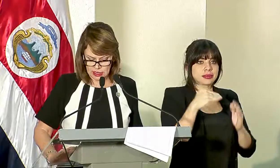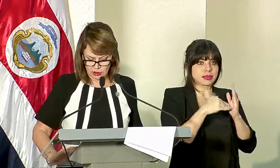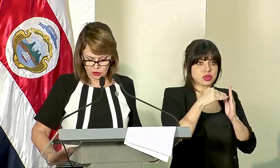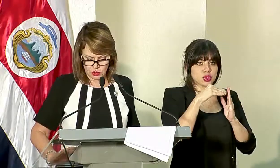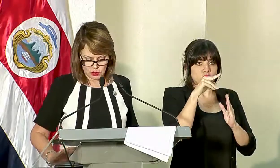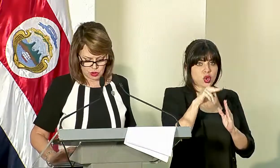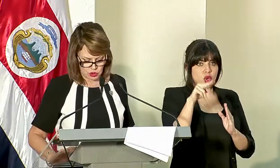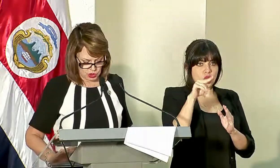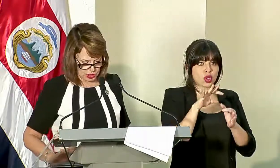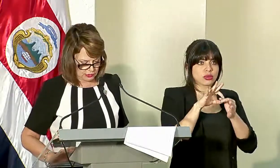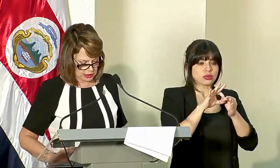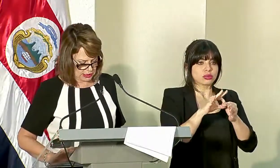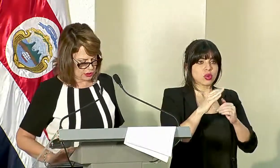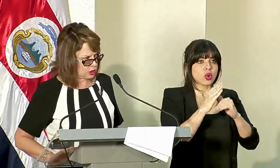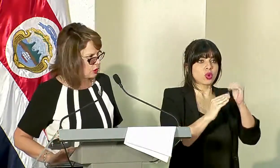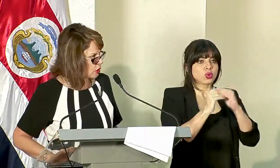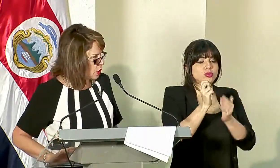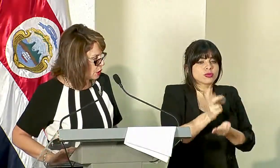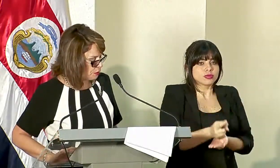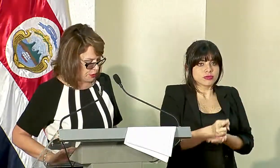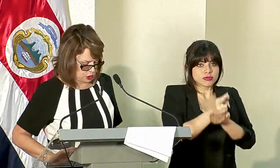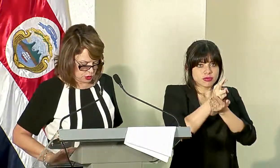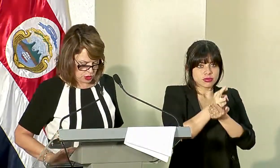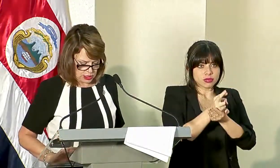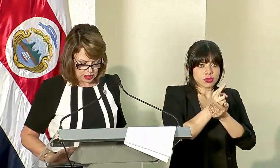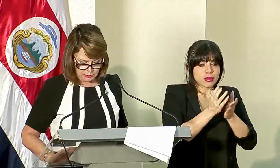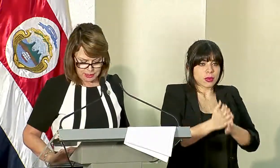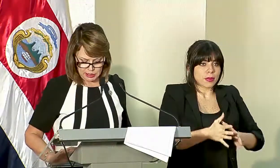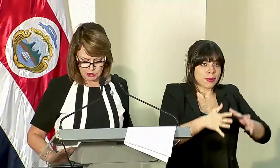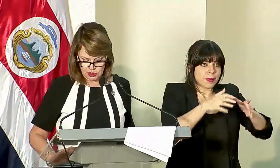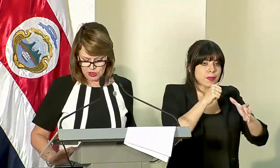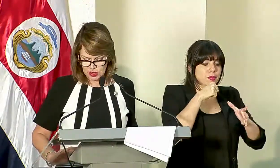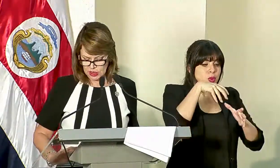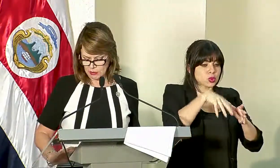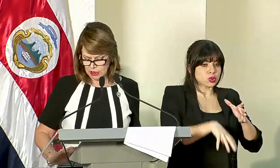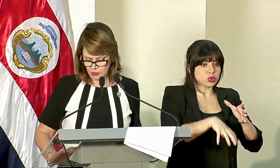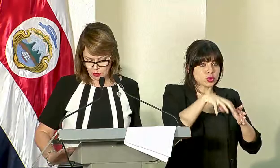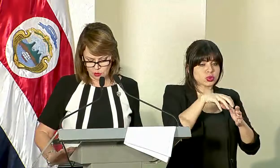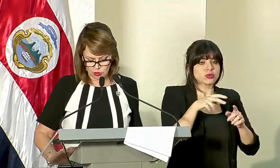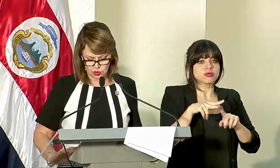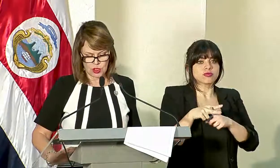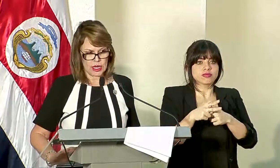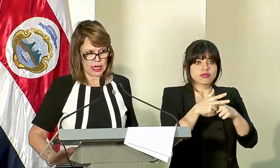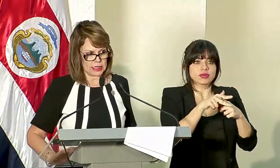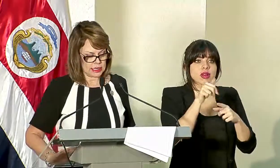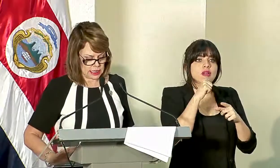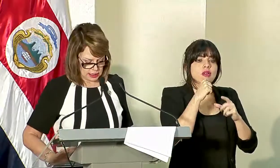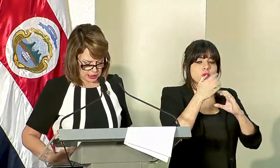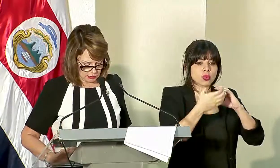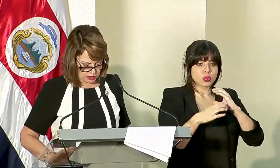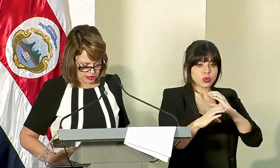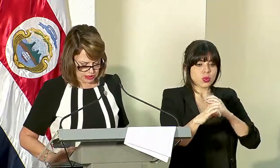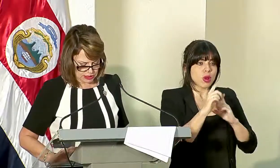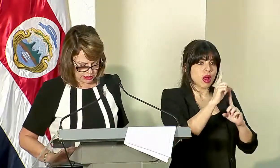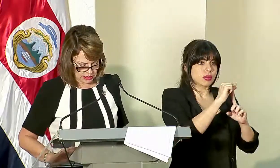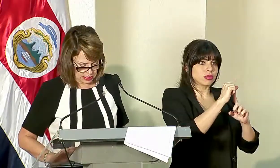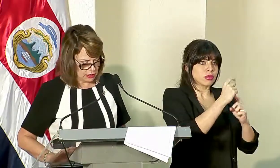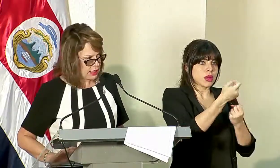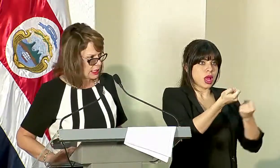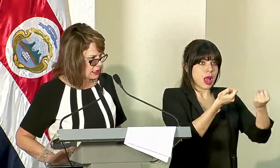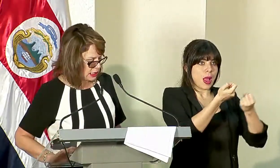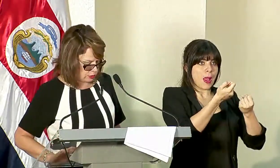colones en construcción, rehabilitación, pozos, reparación de sistemas de acueductos, alquiler de camiones